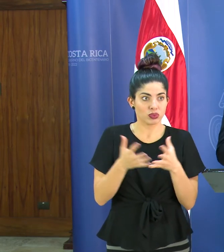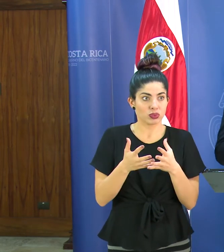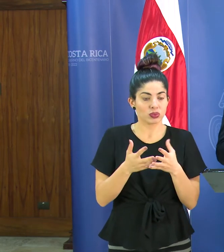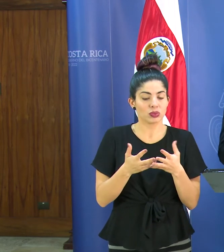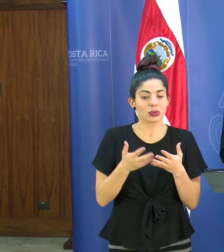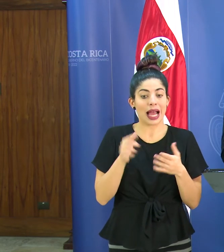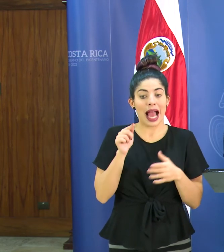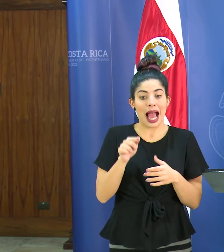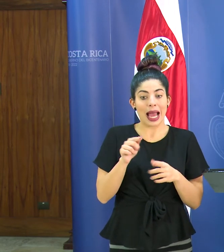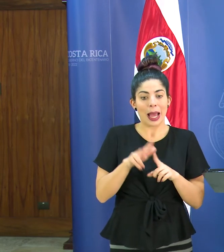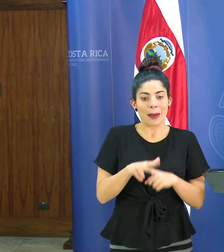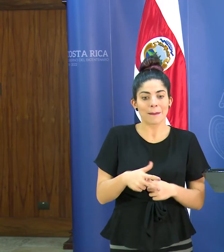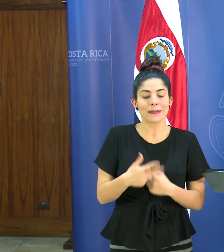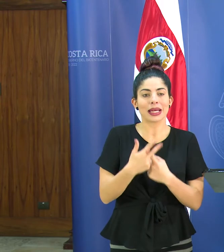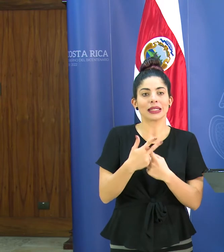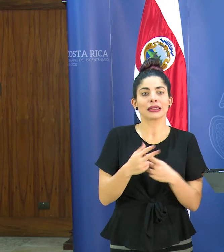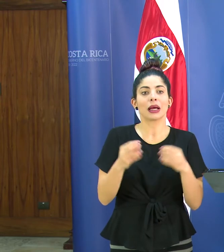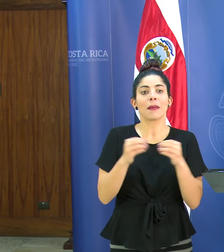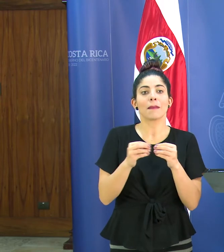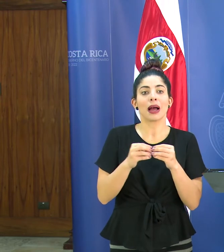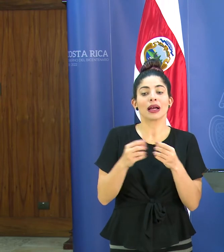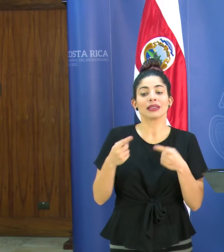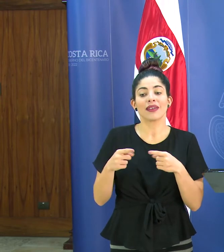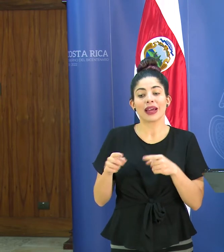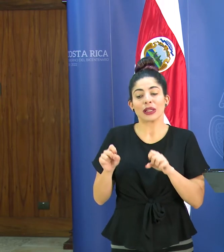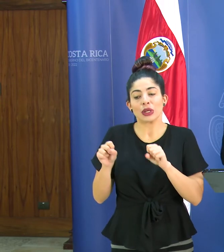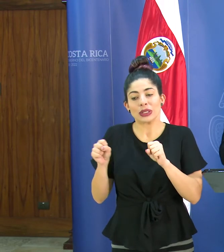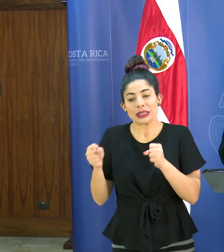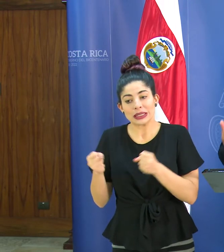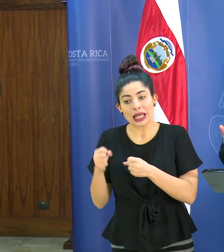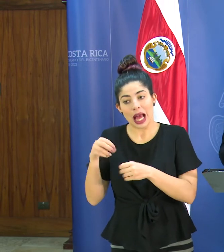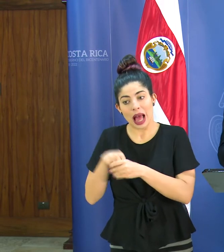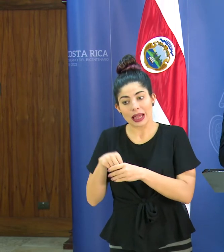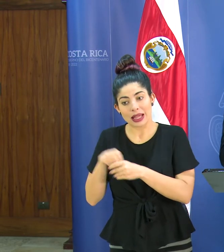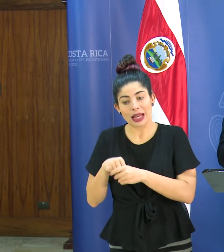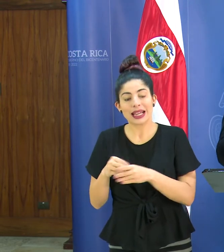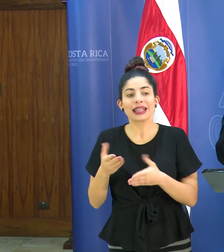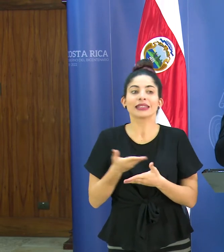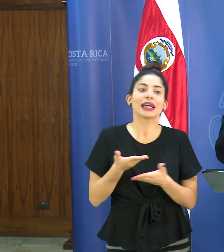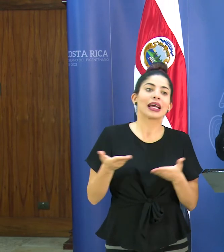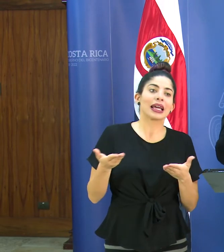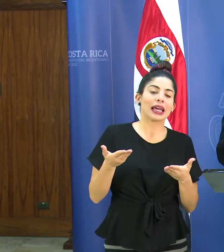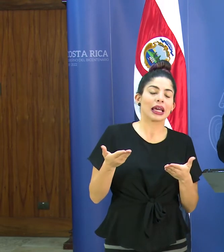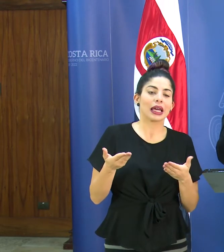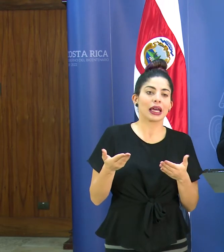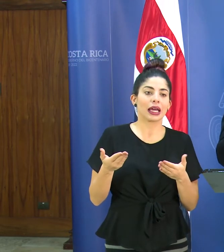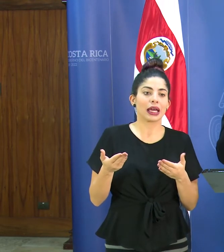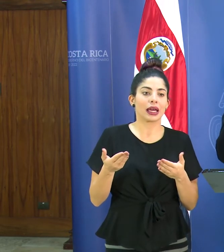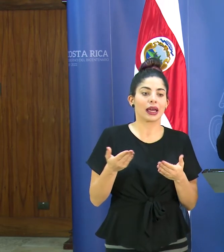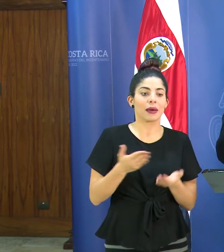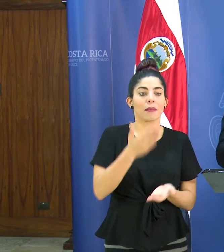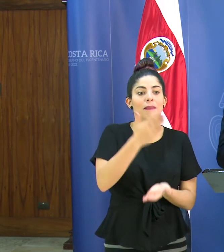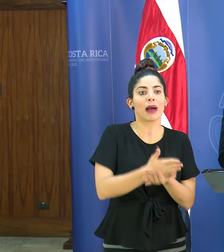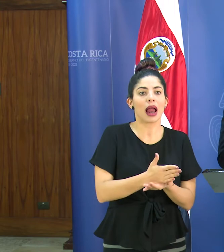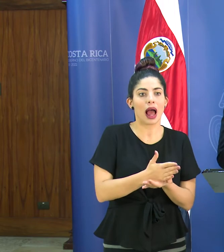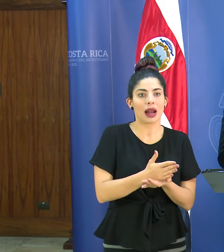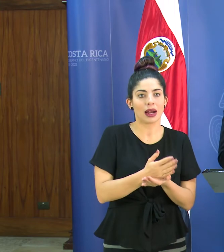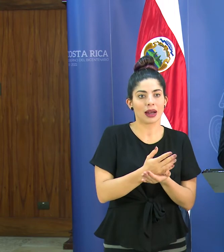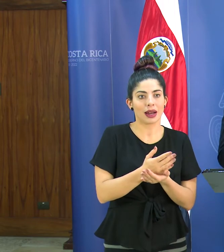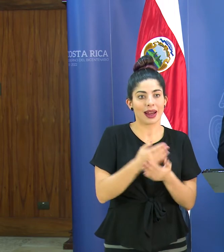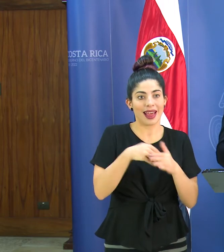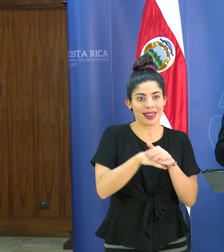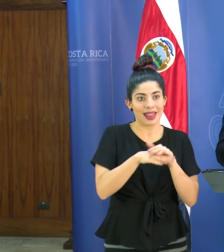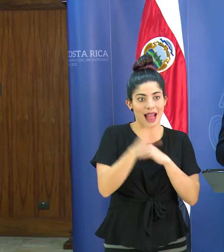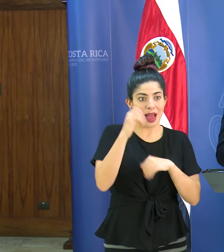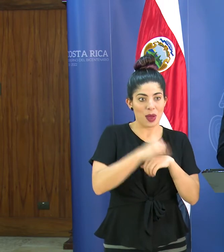ya empieza a tener más efecto las medidas de mitigación internas que las medidas de impedir de contención en los puertos